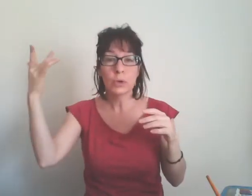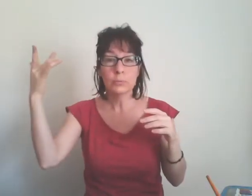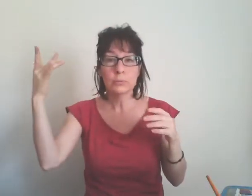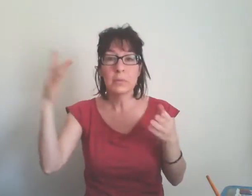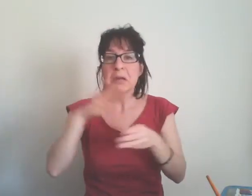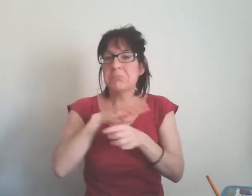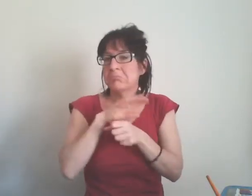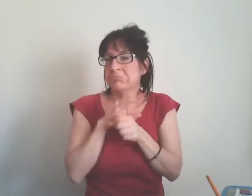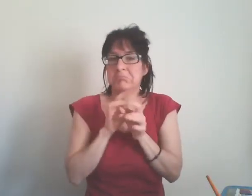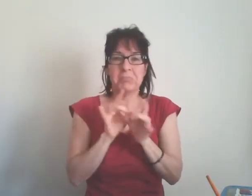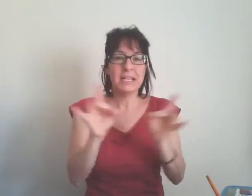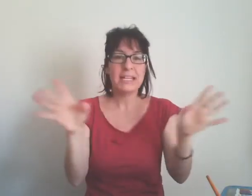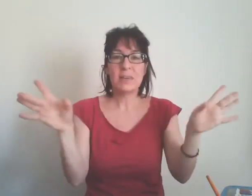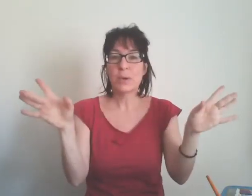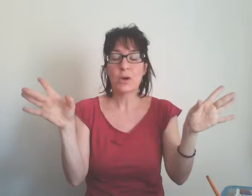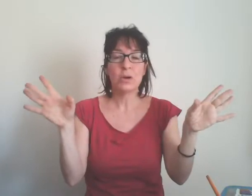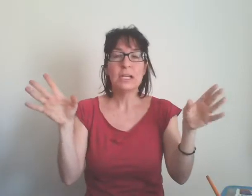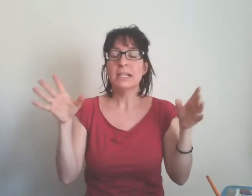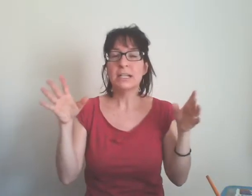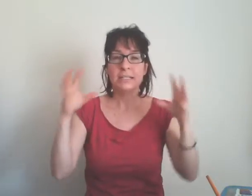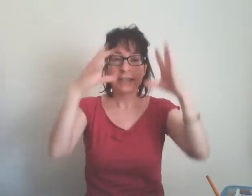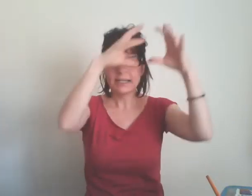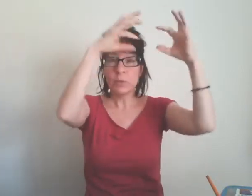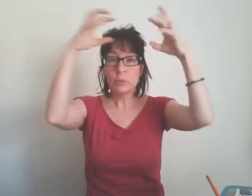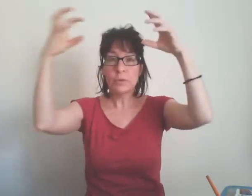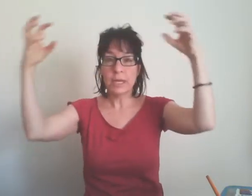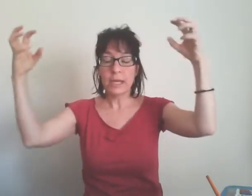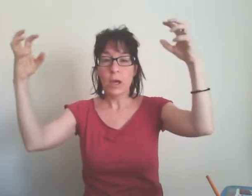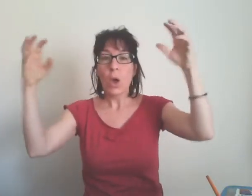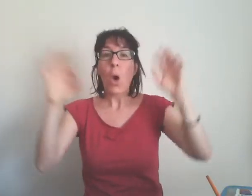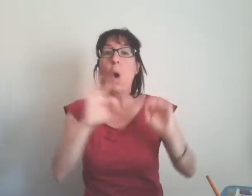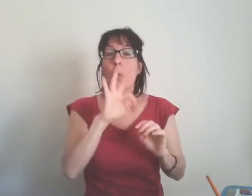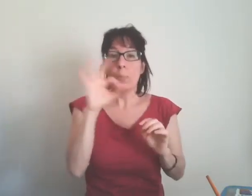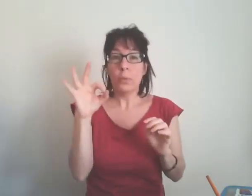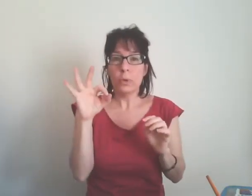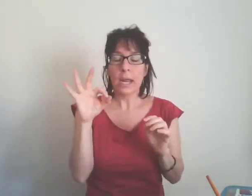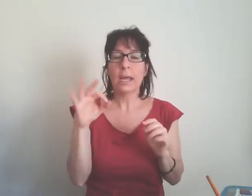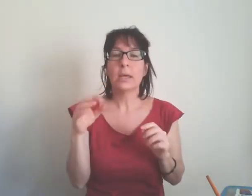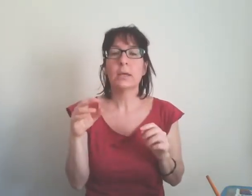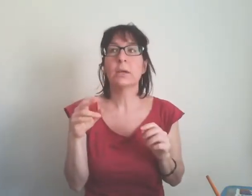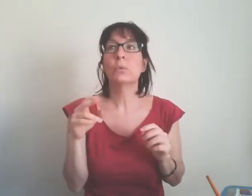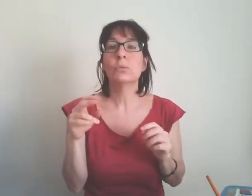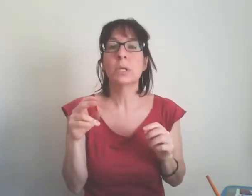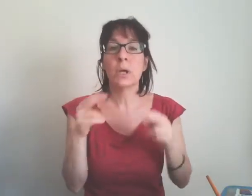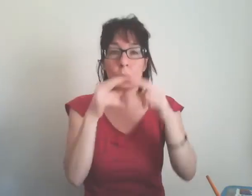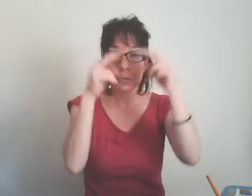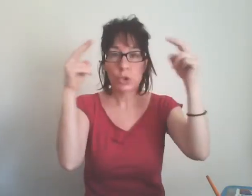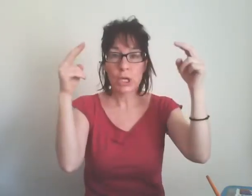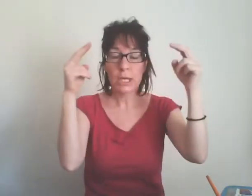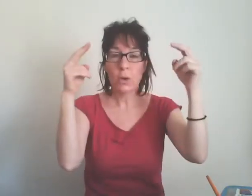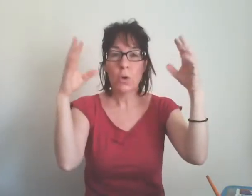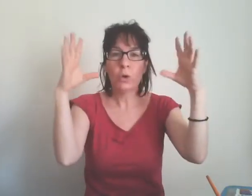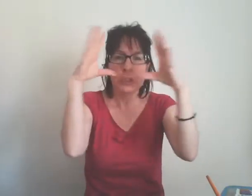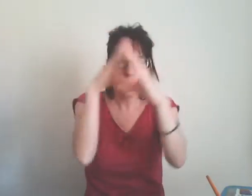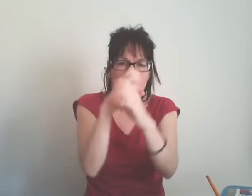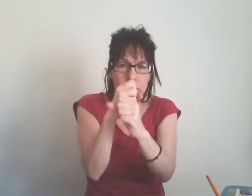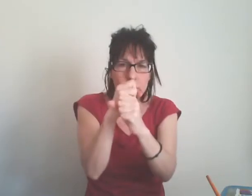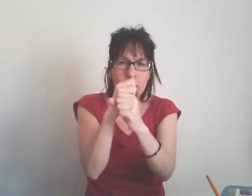libero dalle nuvole oppure un cielo di notte